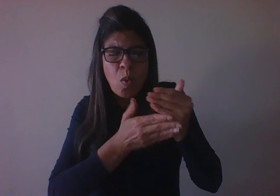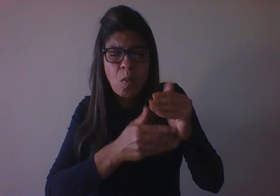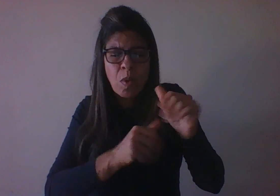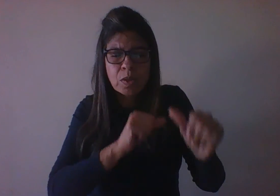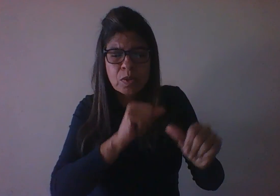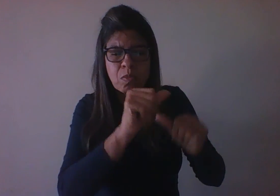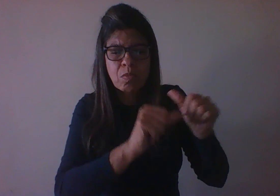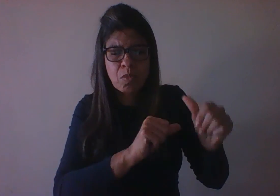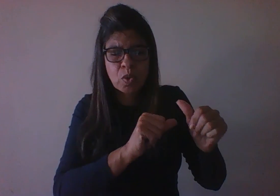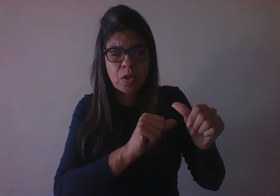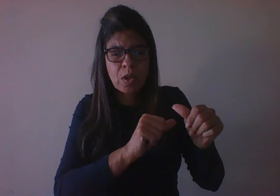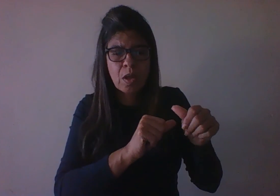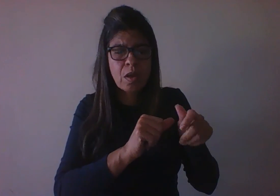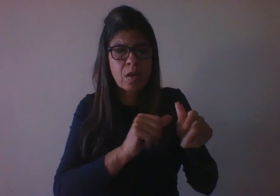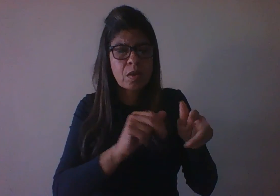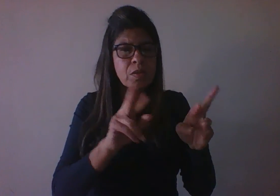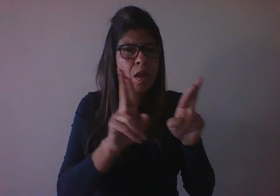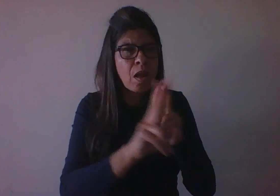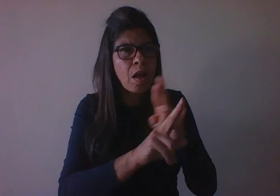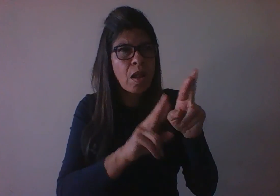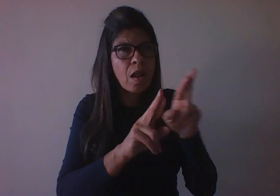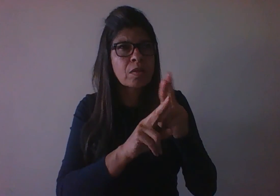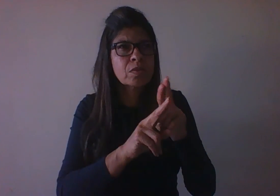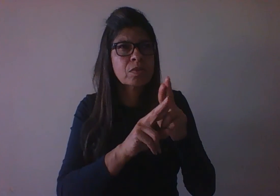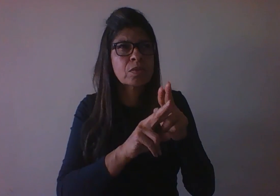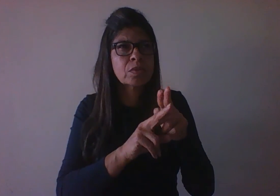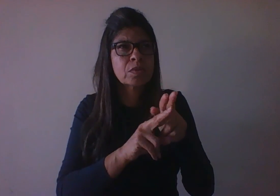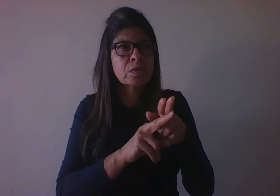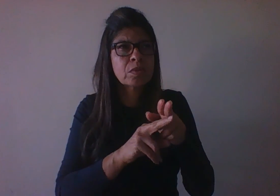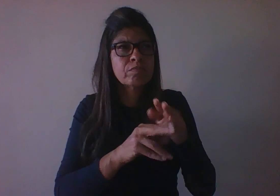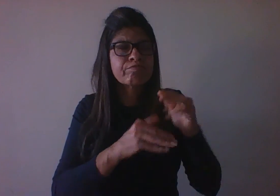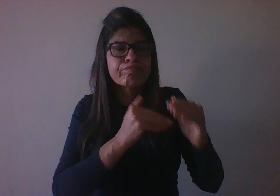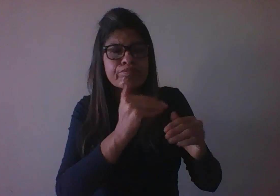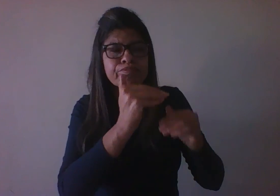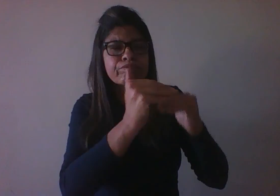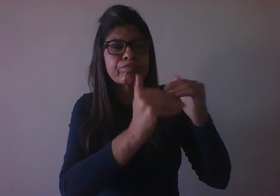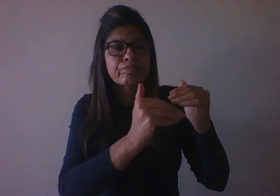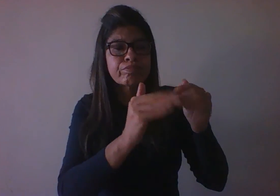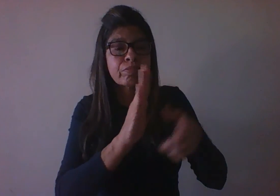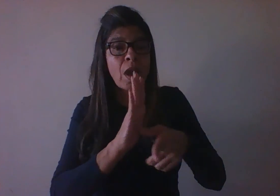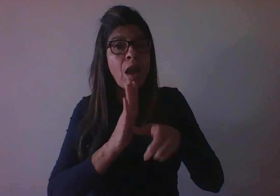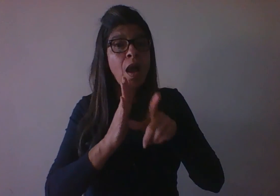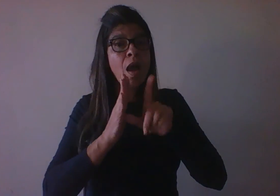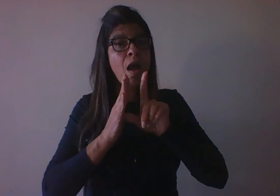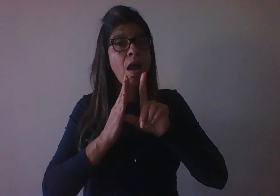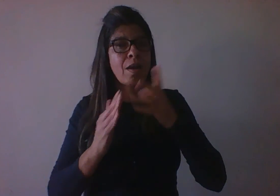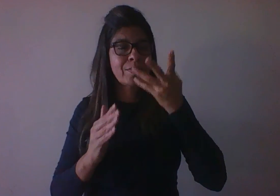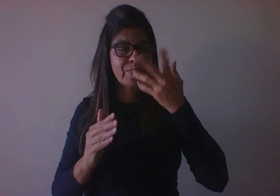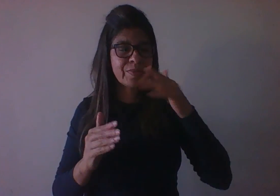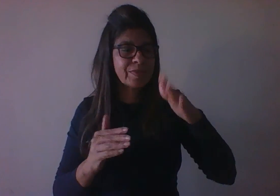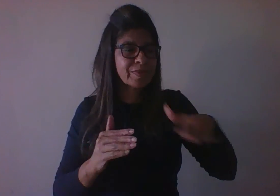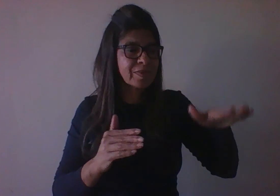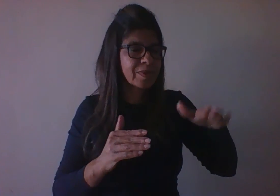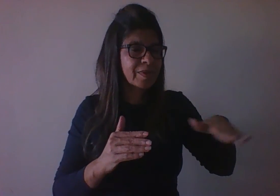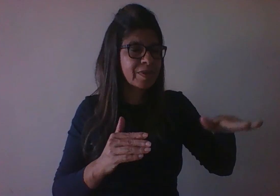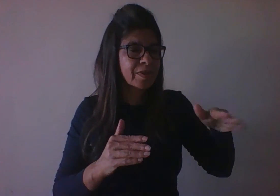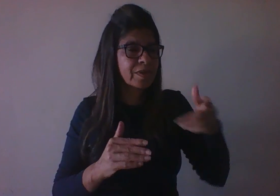demanda das relações também existe, mas se antes a criança interagia com os pais, com o grupo familiar e social